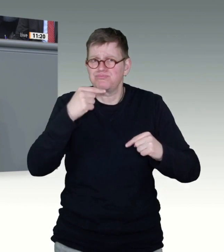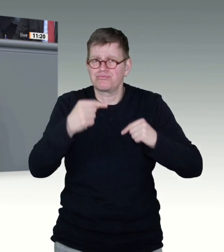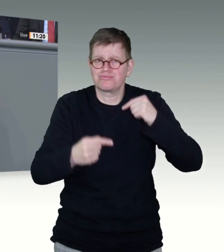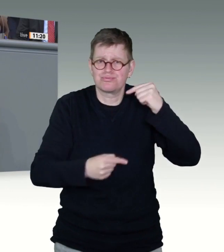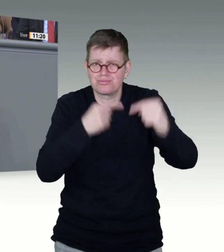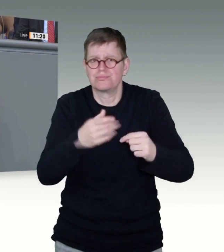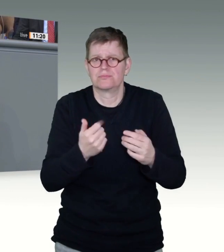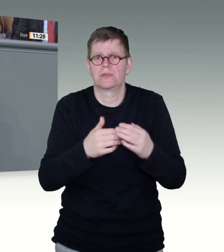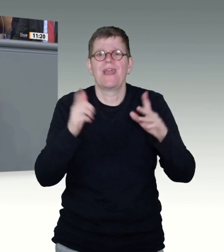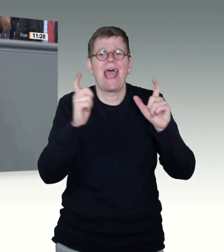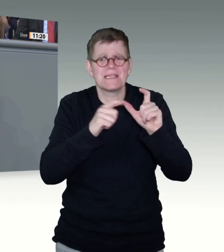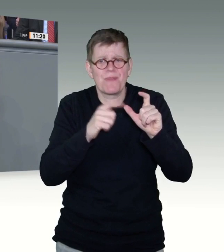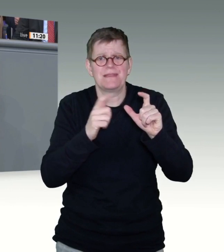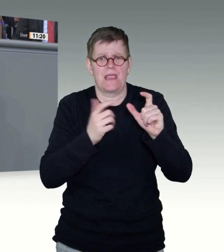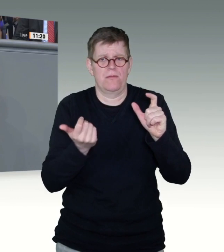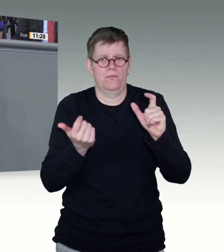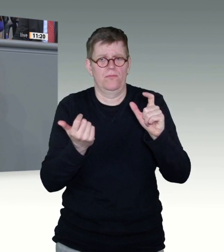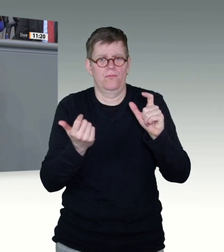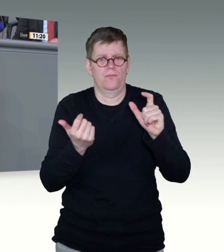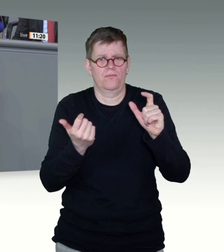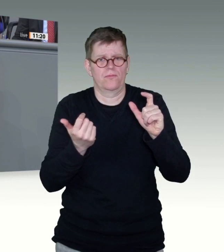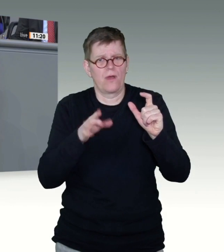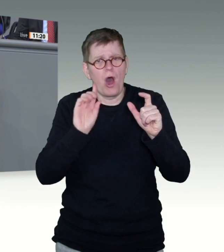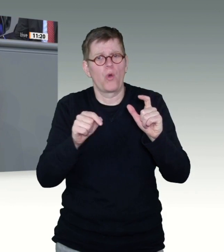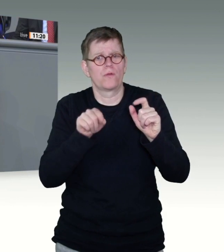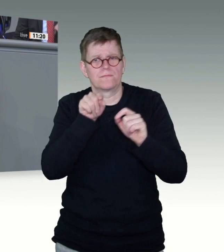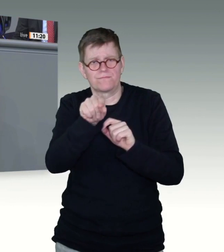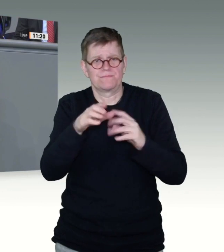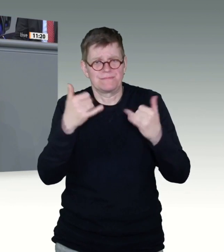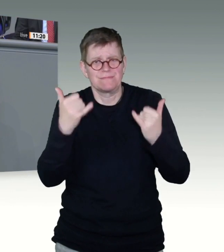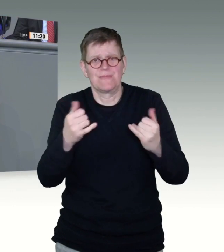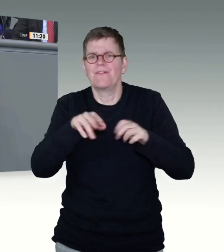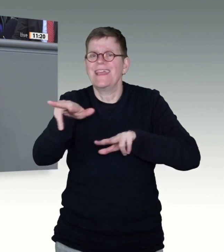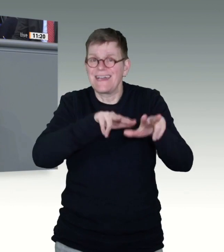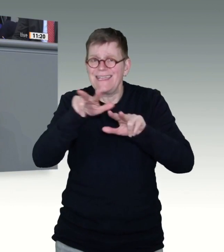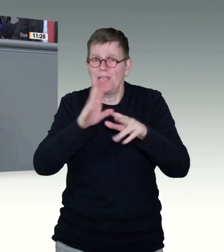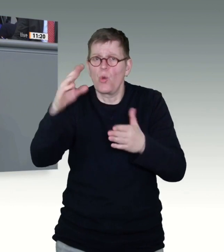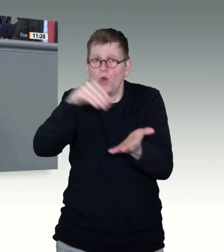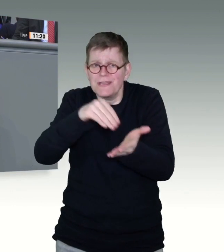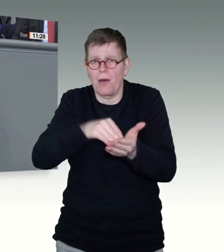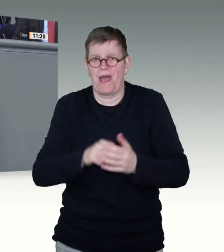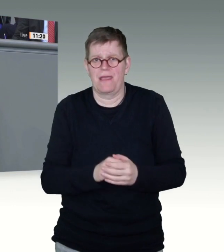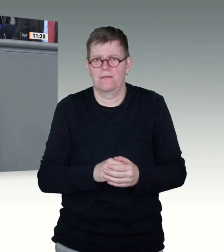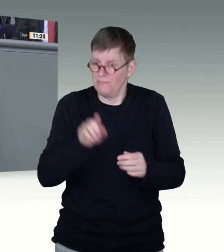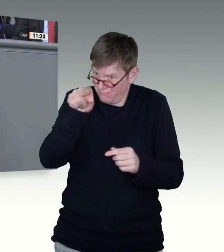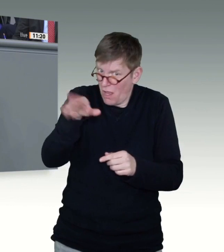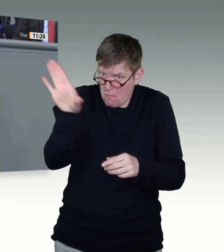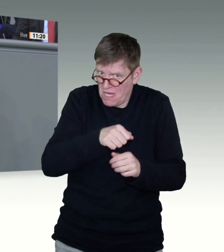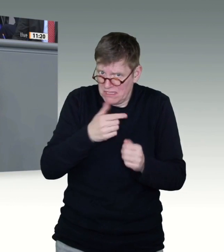endlich zu planen, weitsichtig, nicht kurzsichtig. Übrigens, Herr Henkel, nach vorne blickend, nicht nach rückblickend. Wir bieten wieder einmal eine Lösung an.